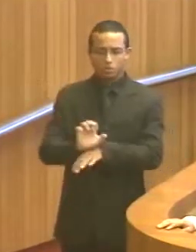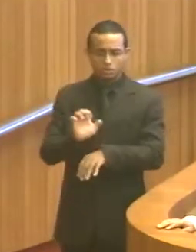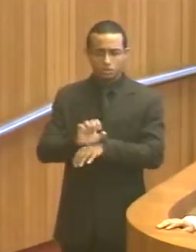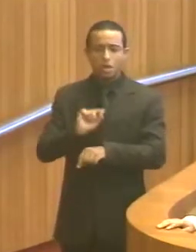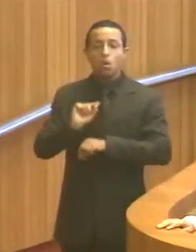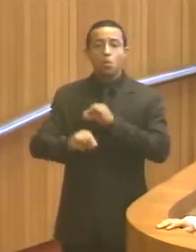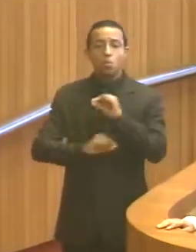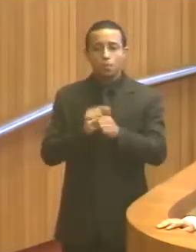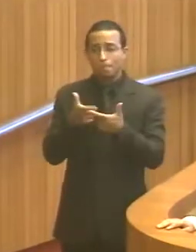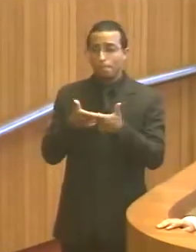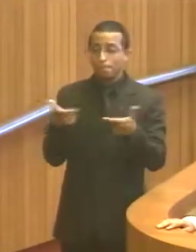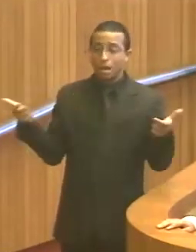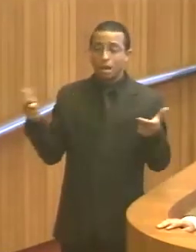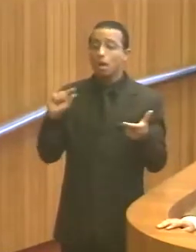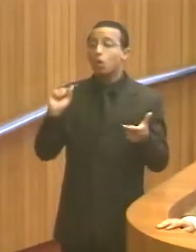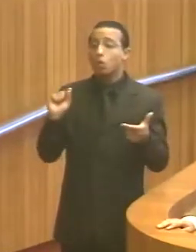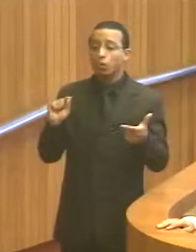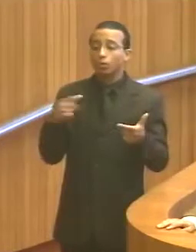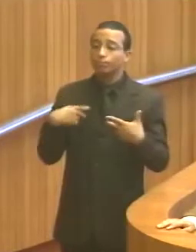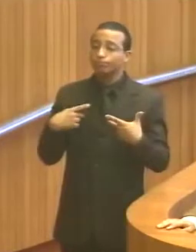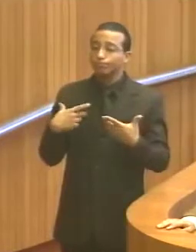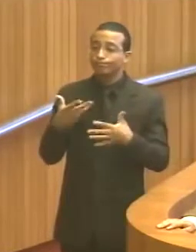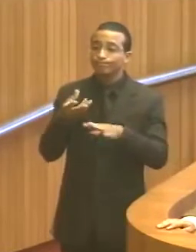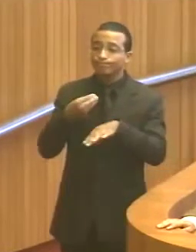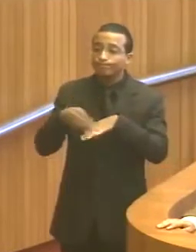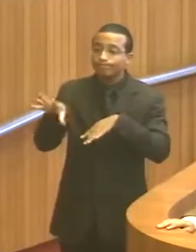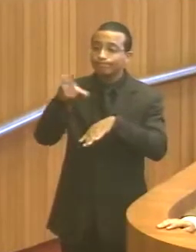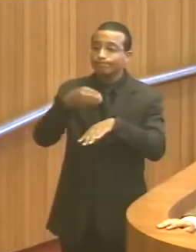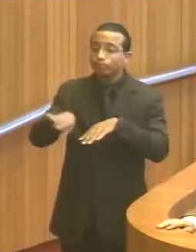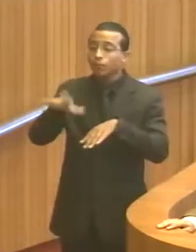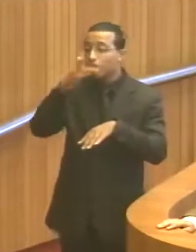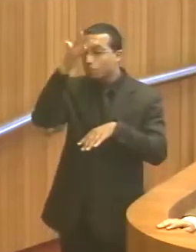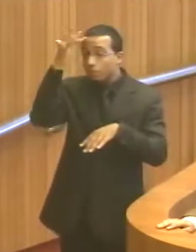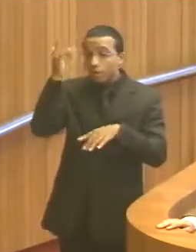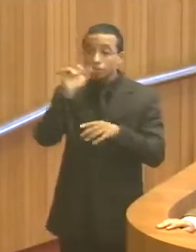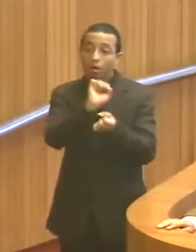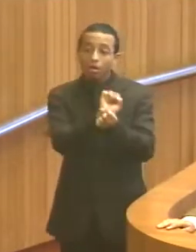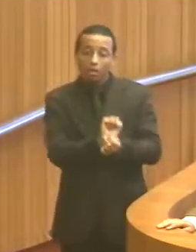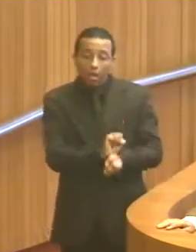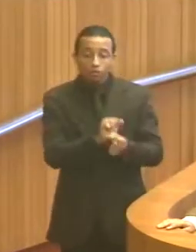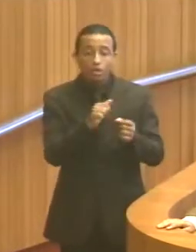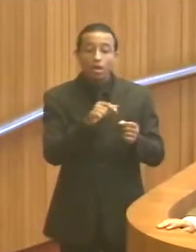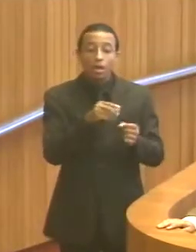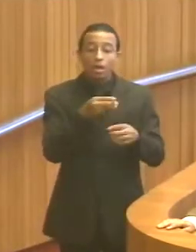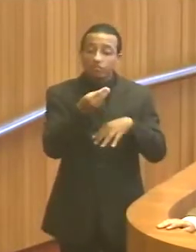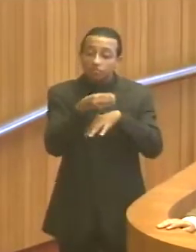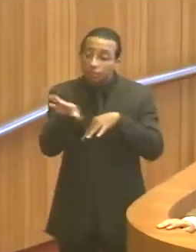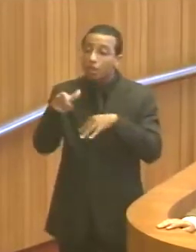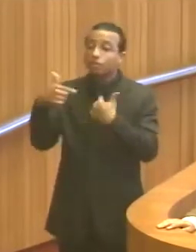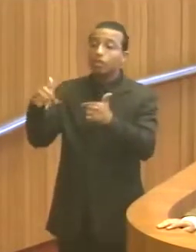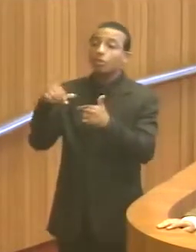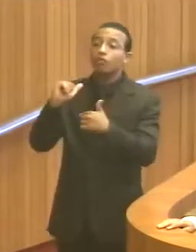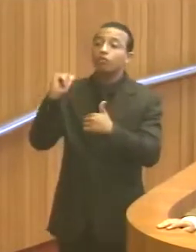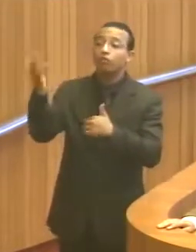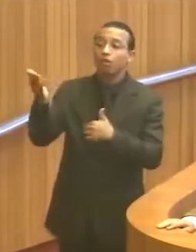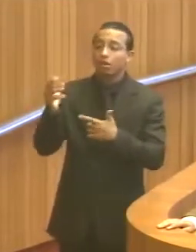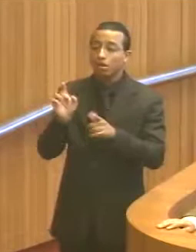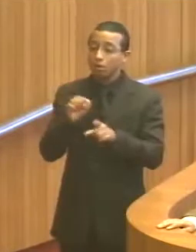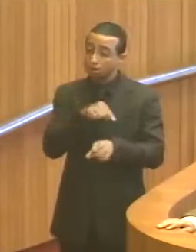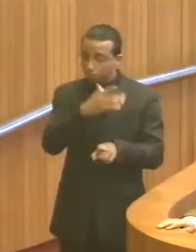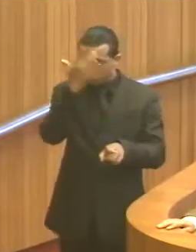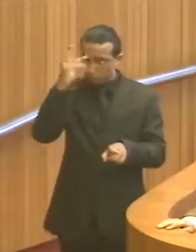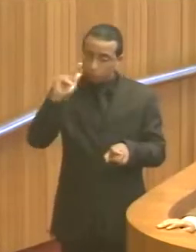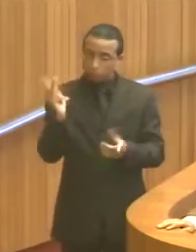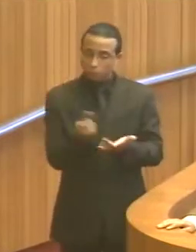que tem o maior volume de exportação de mão de obra escrava do nosso país. De pessoas que foram vítimas